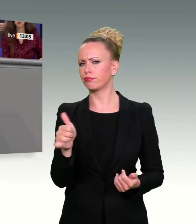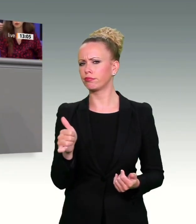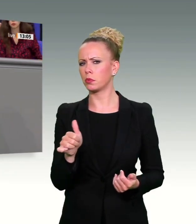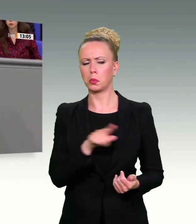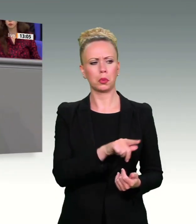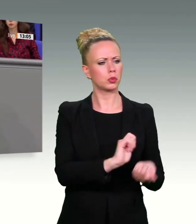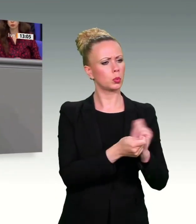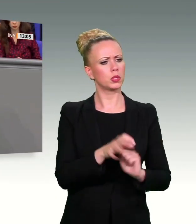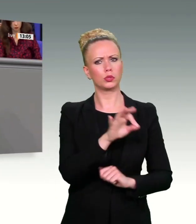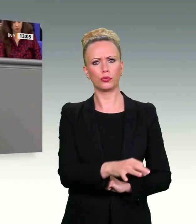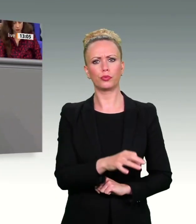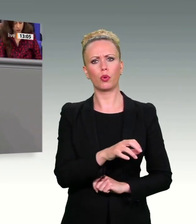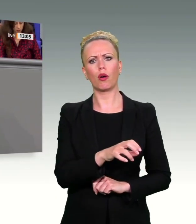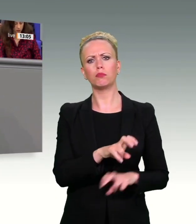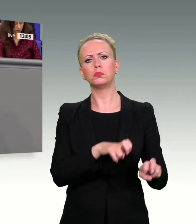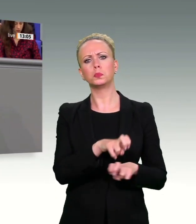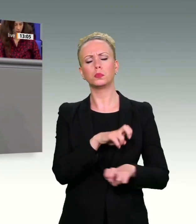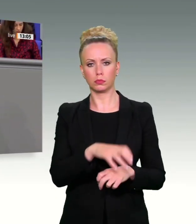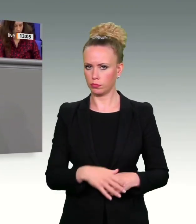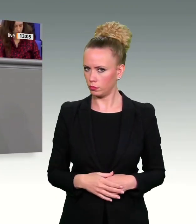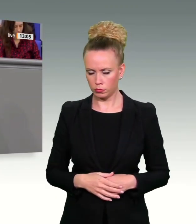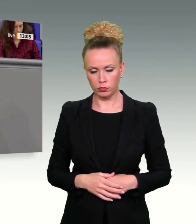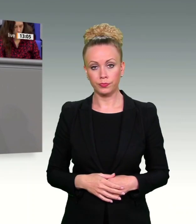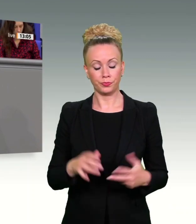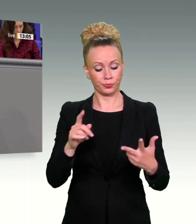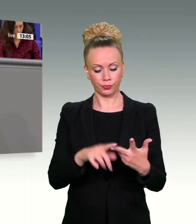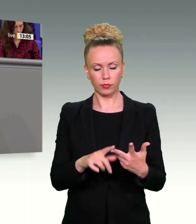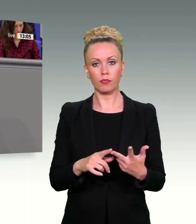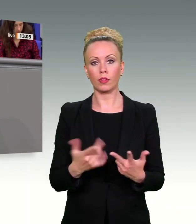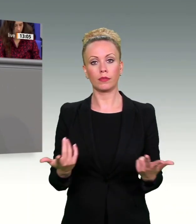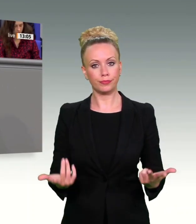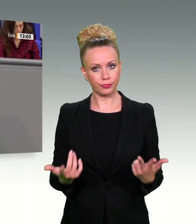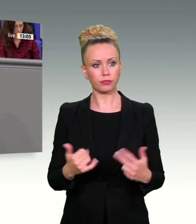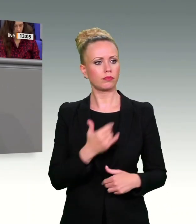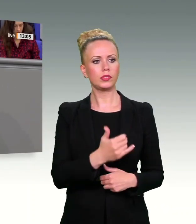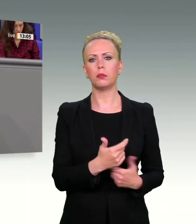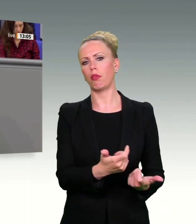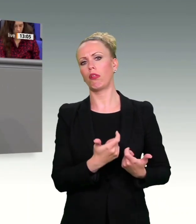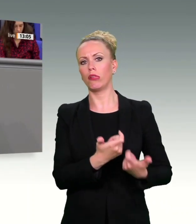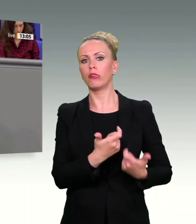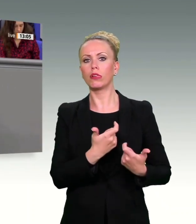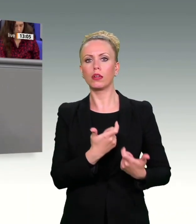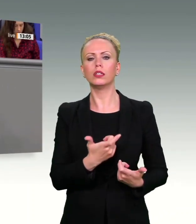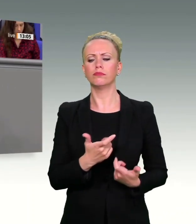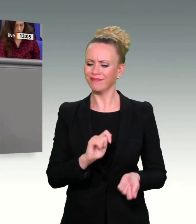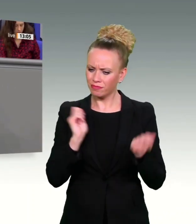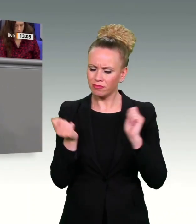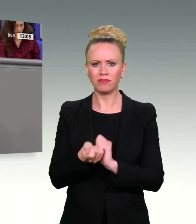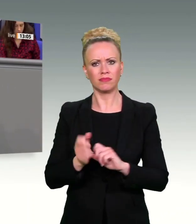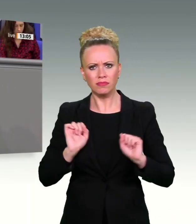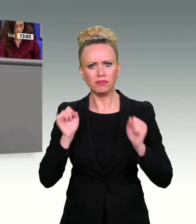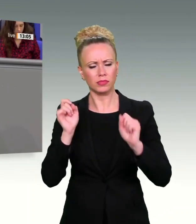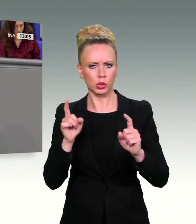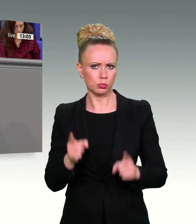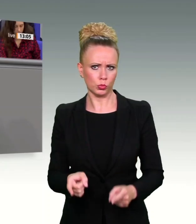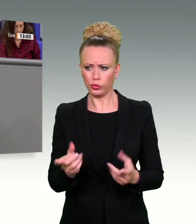Drittens. Seien Sie nicht länger Teil des Problems, sondern werden Sie Teil der Lösung. Seit weit über einem Jahrzehnt höre ich